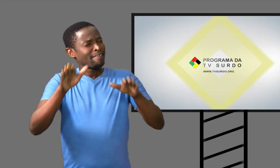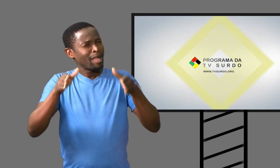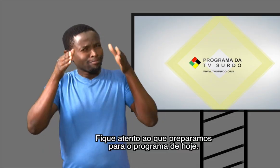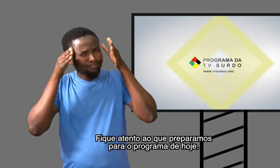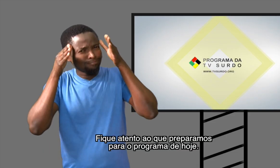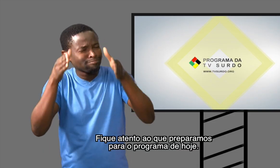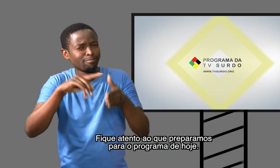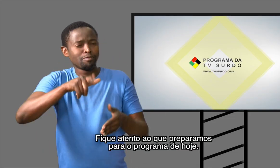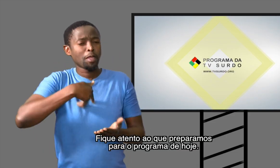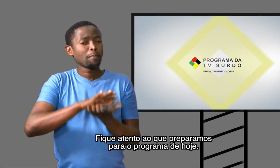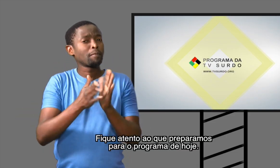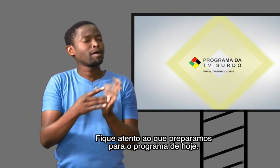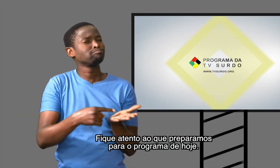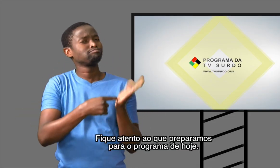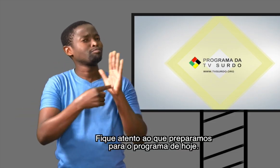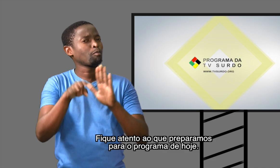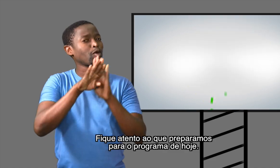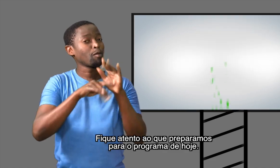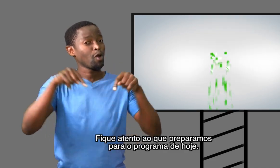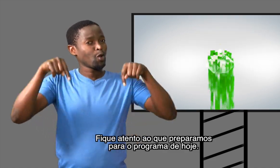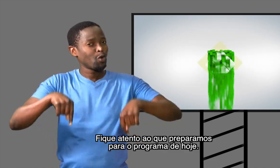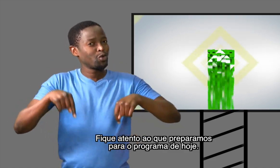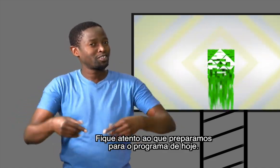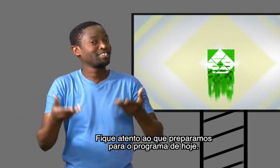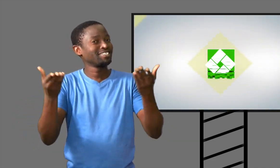Fique atento ao que preparamos para o programa de hoje.